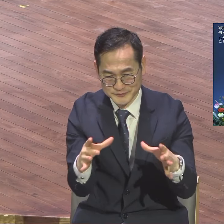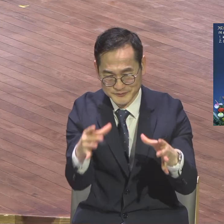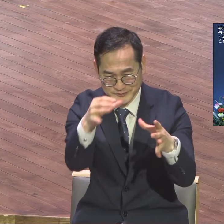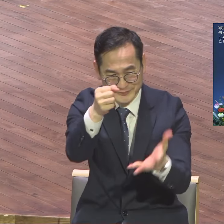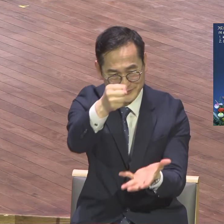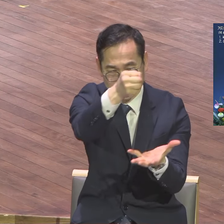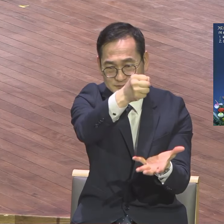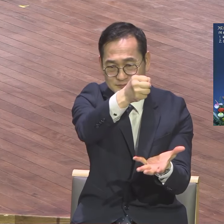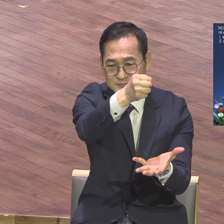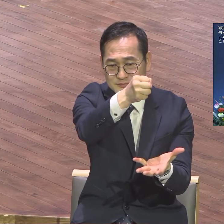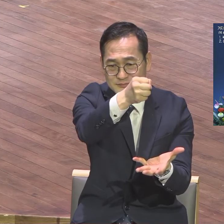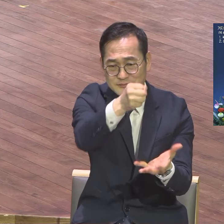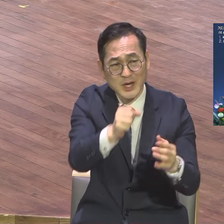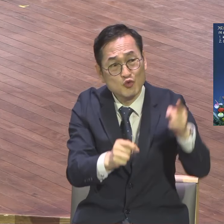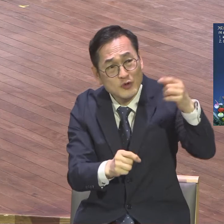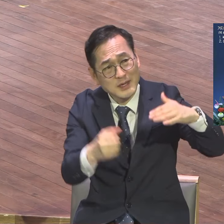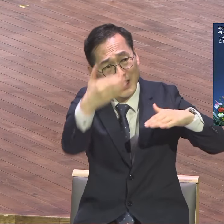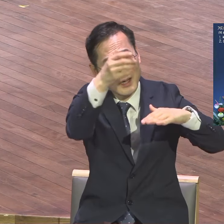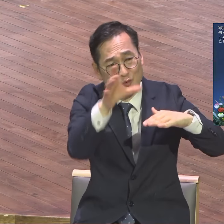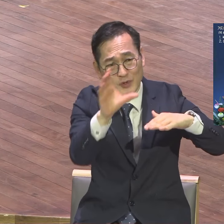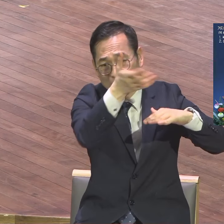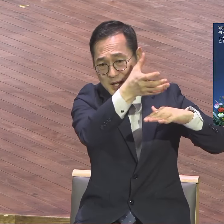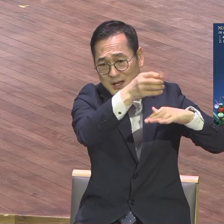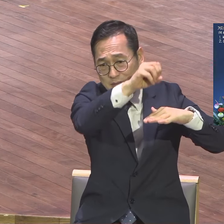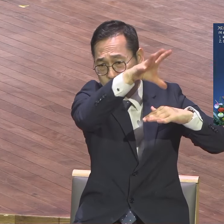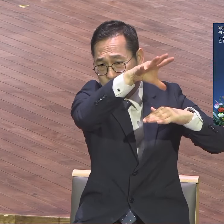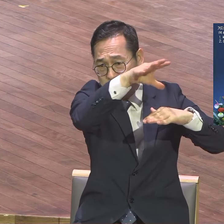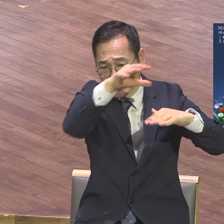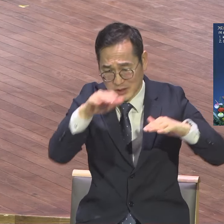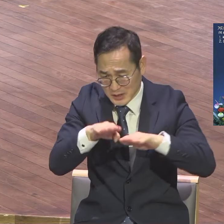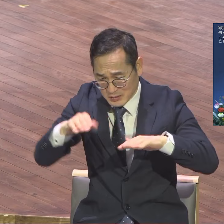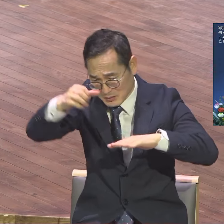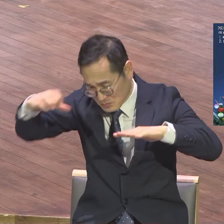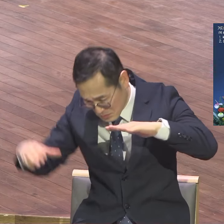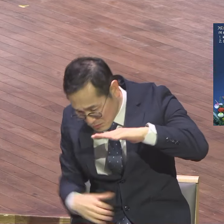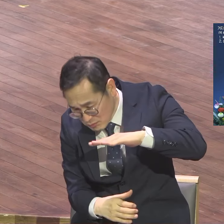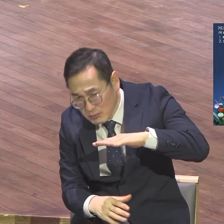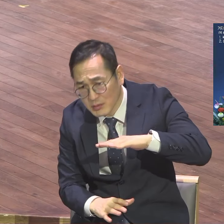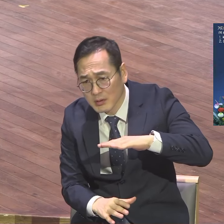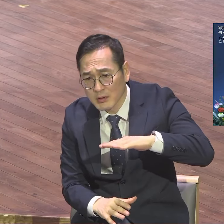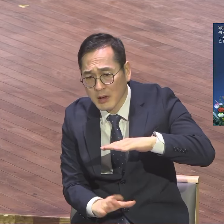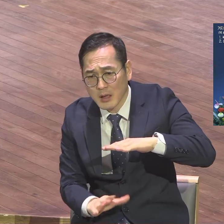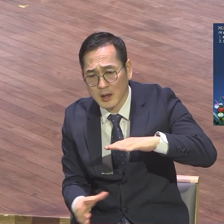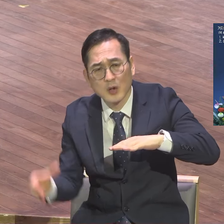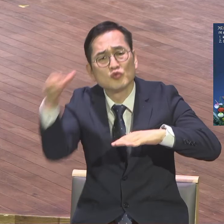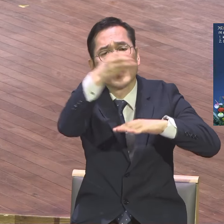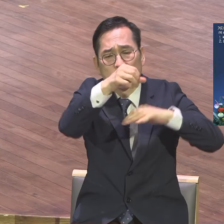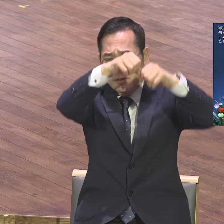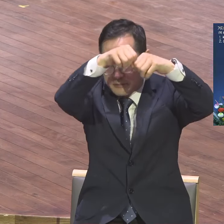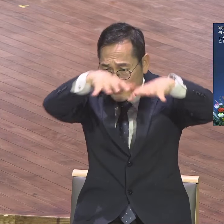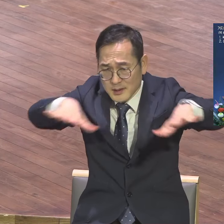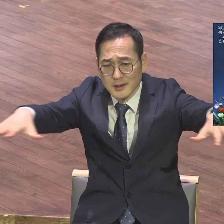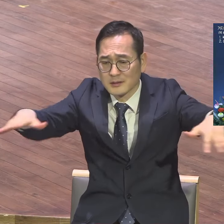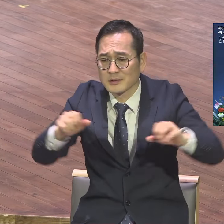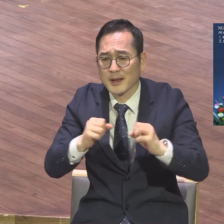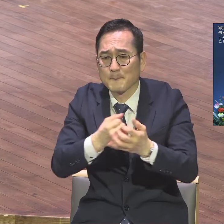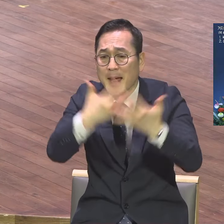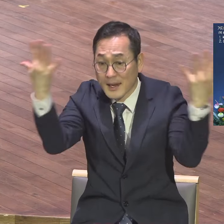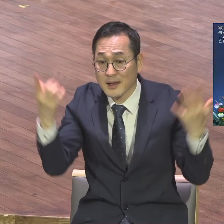등불을 가지고 색상 밑에다가 그 집 넣겠냐 불을 켰으면 등경 위에 제일